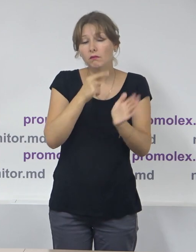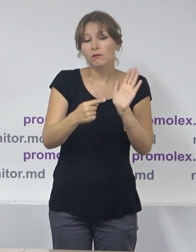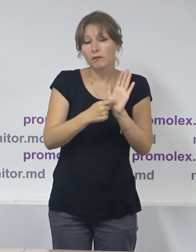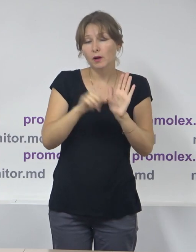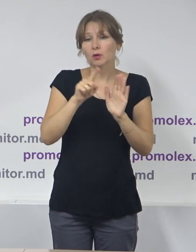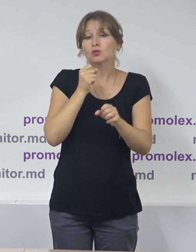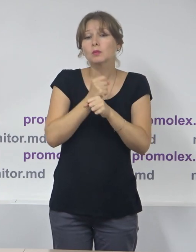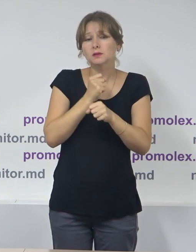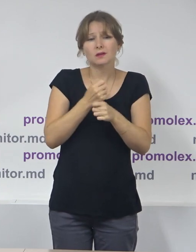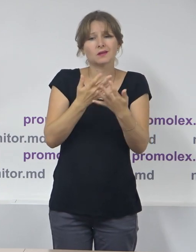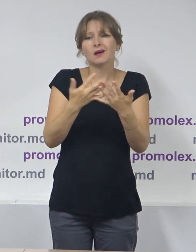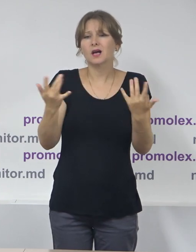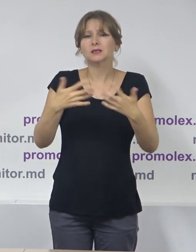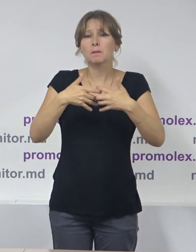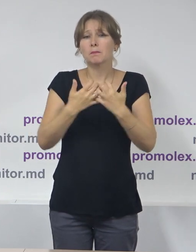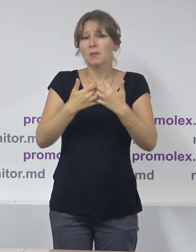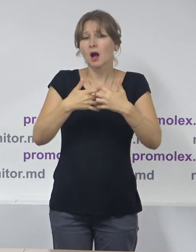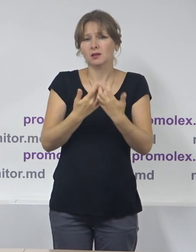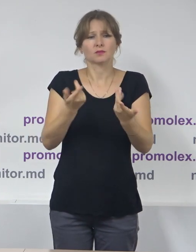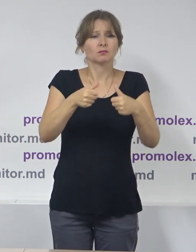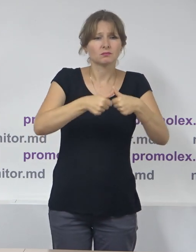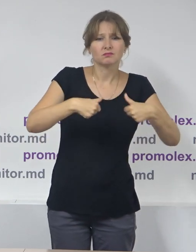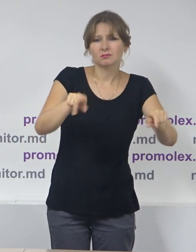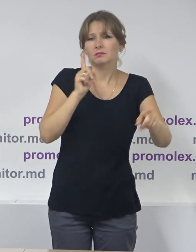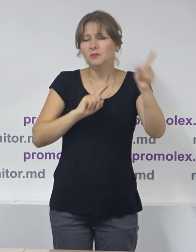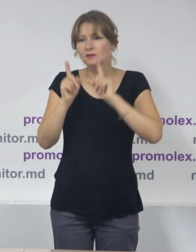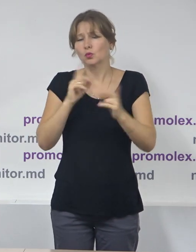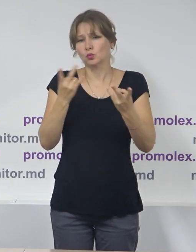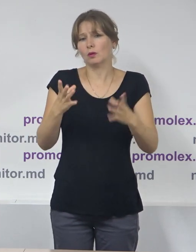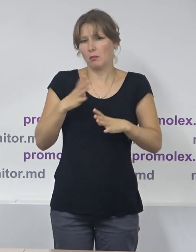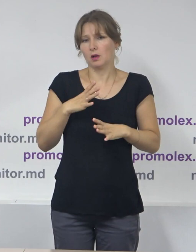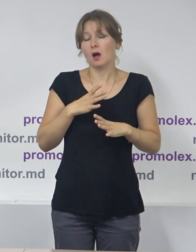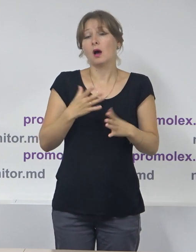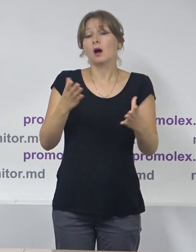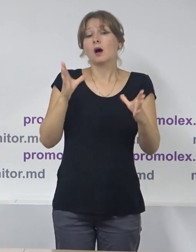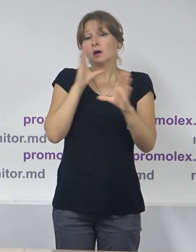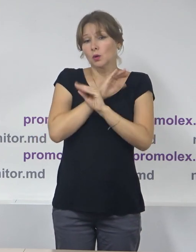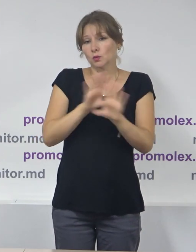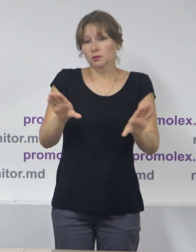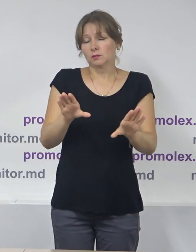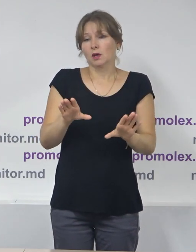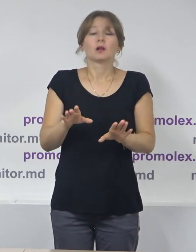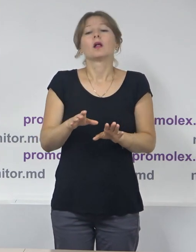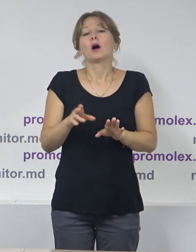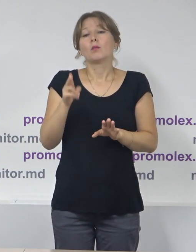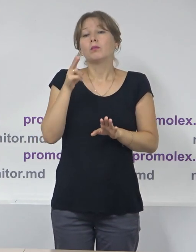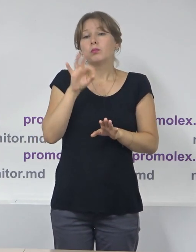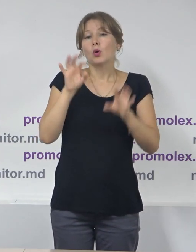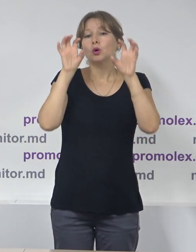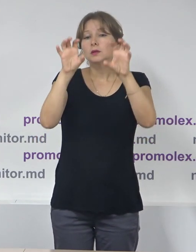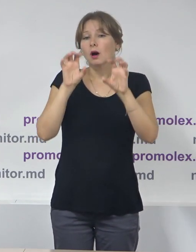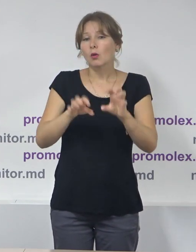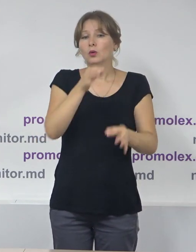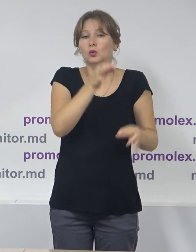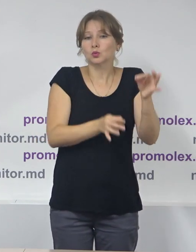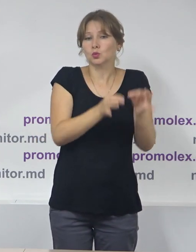creeze anumite mecanisme, inclusiv un Consiliu în acest sens. Cu privire la procedurile judiciare, câteva